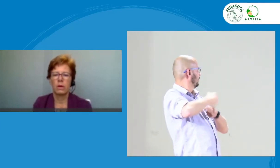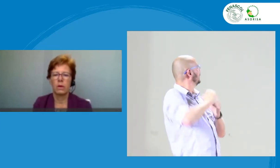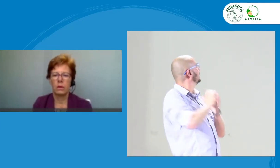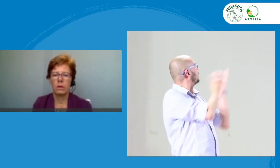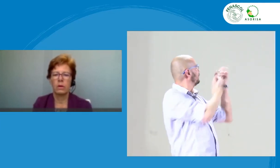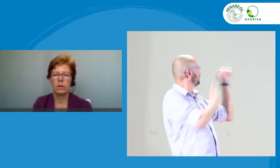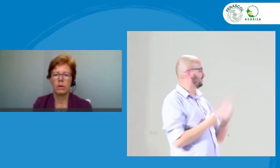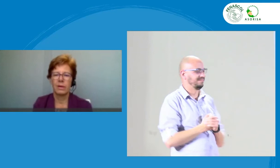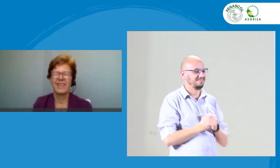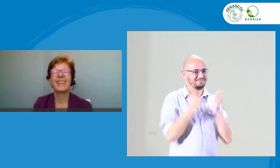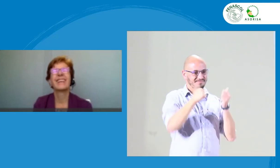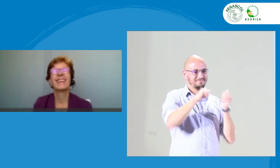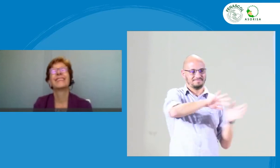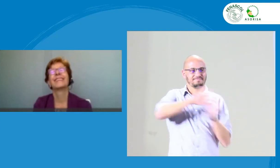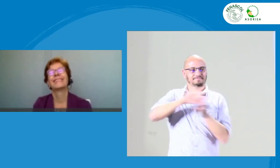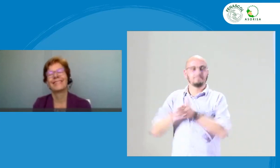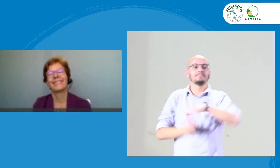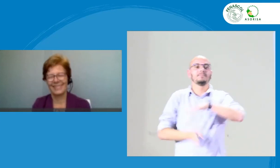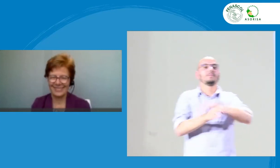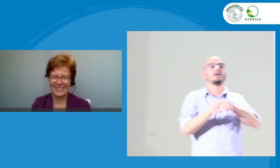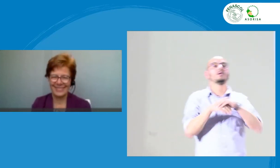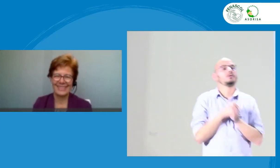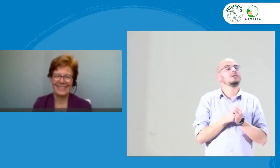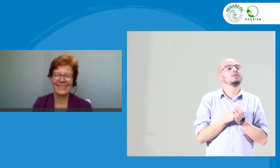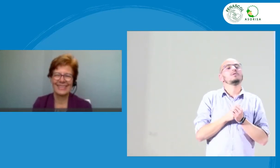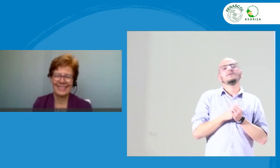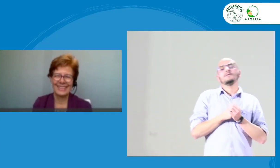envía un saludo muy importante para ti, Margarita.